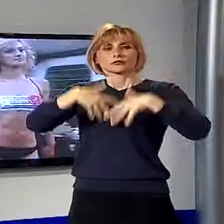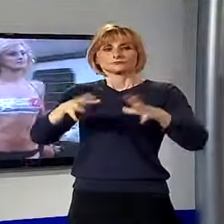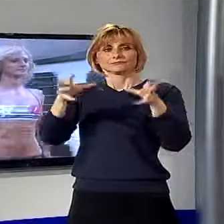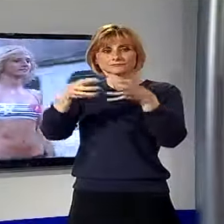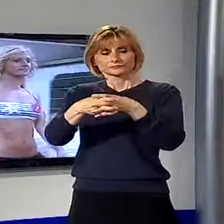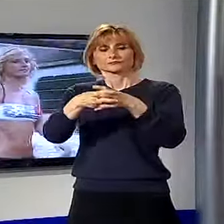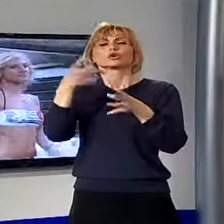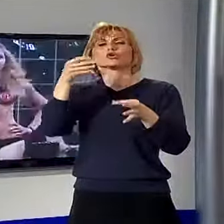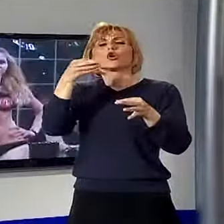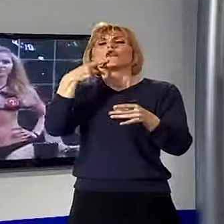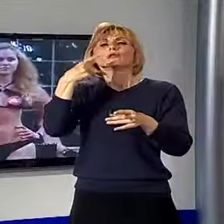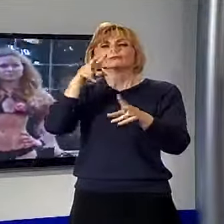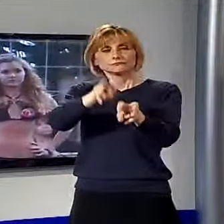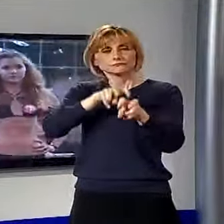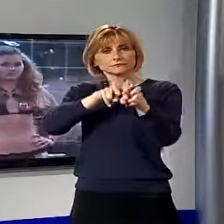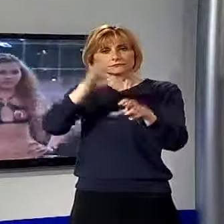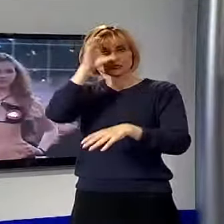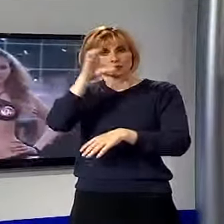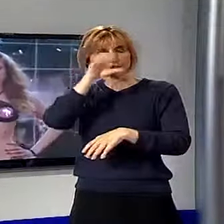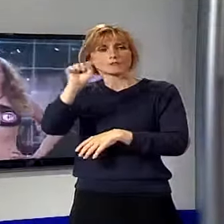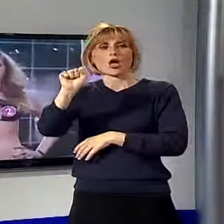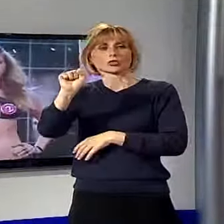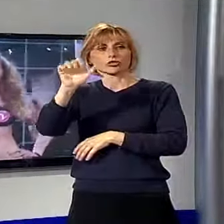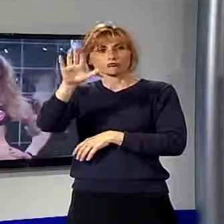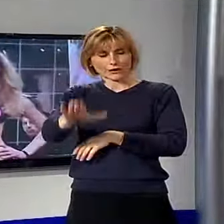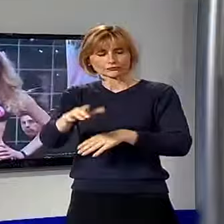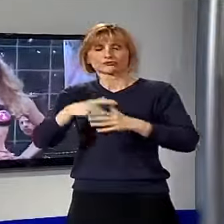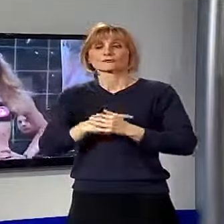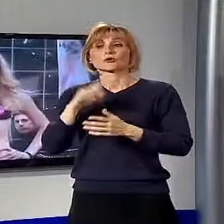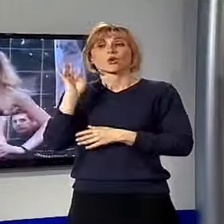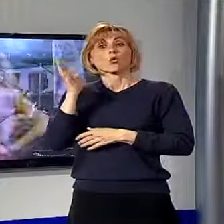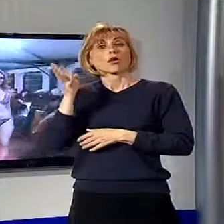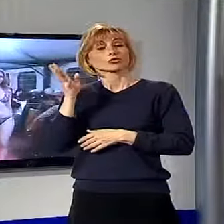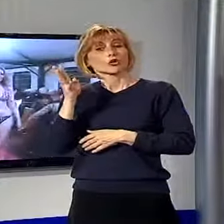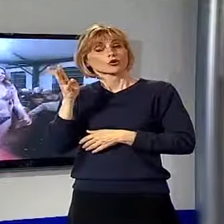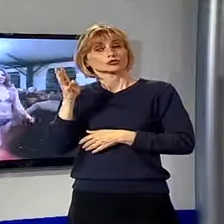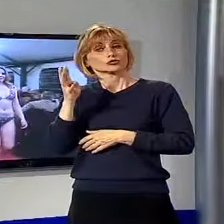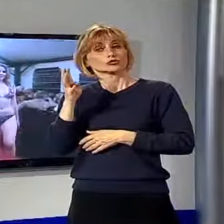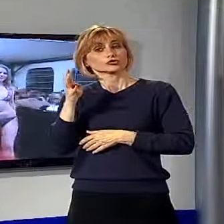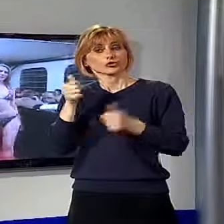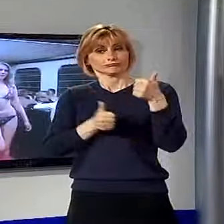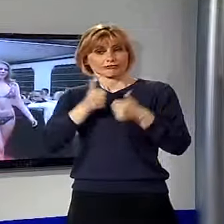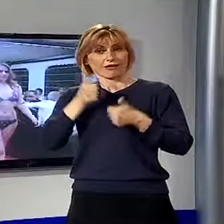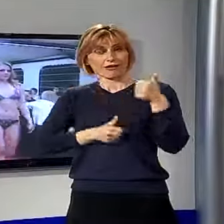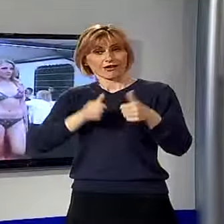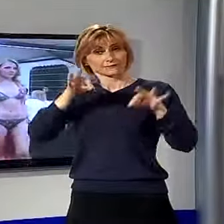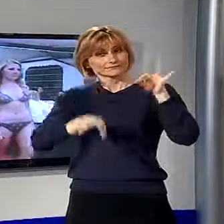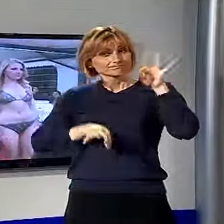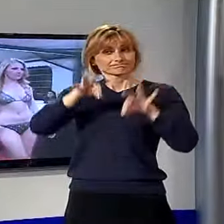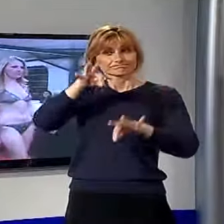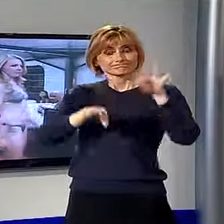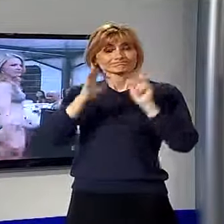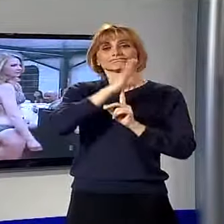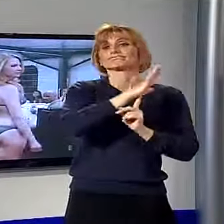nella location dell'agriturismo di Alto Pascio. Sono state 14 i riasperanti Miss che hanno dato sfoggio della loro